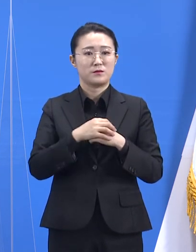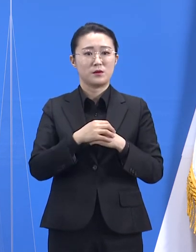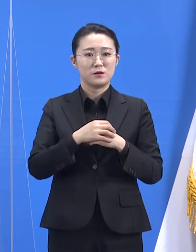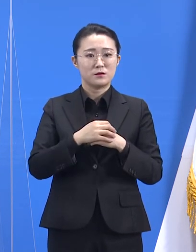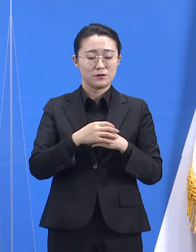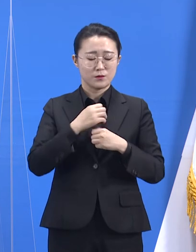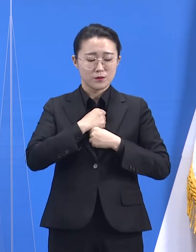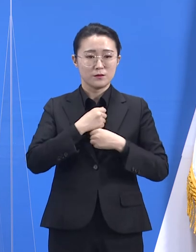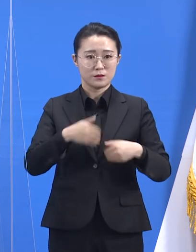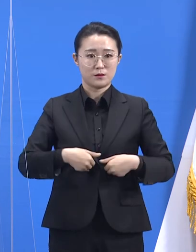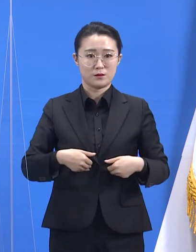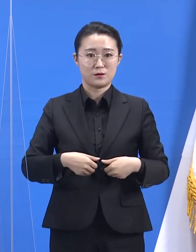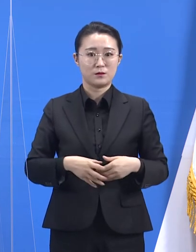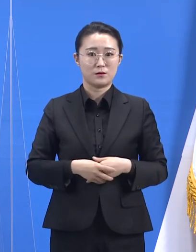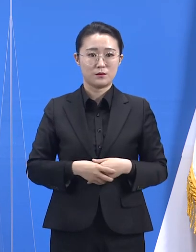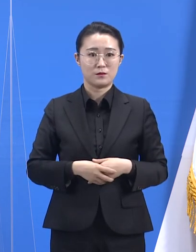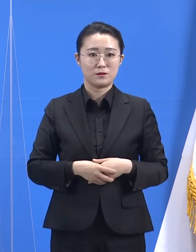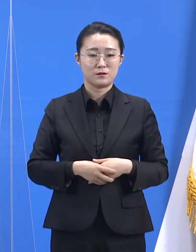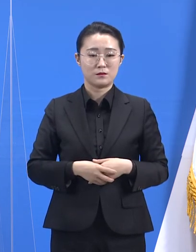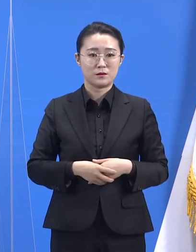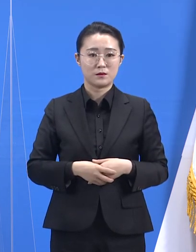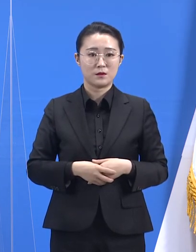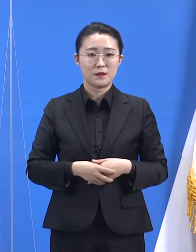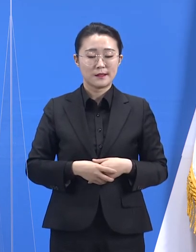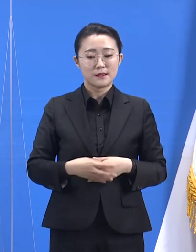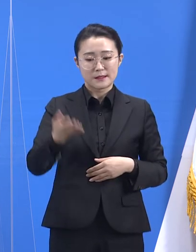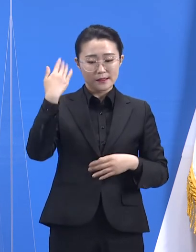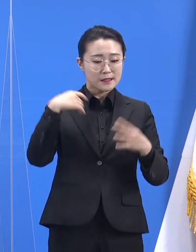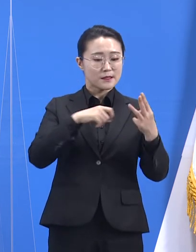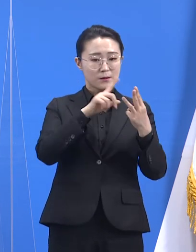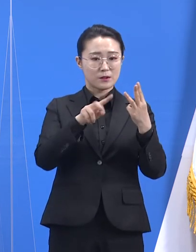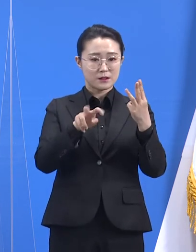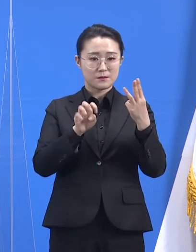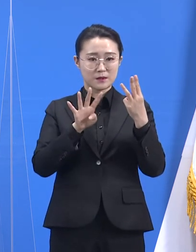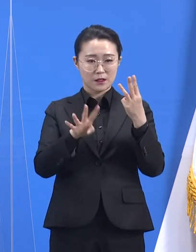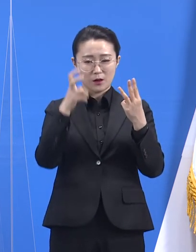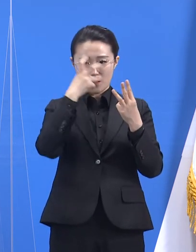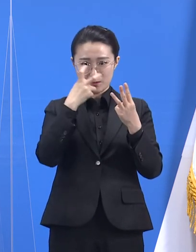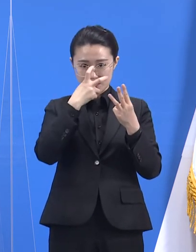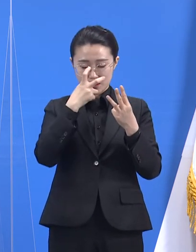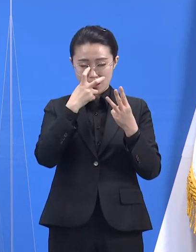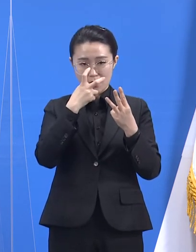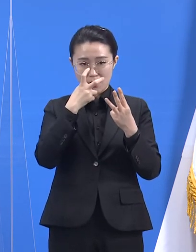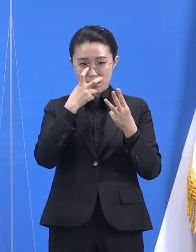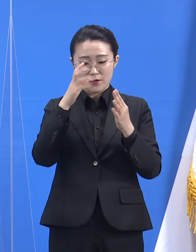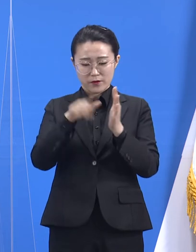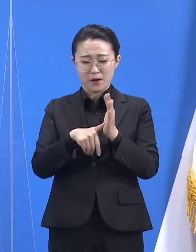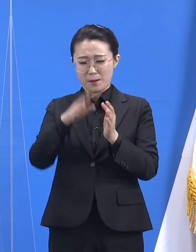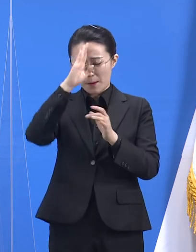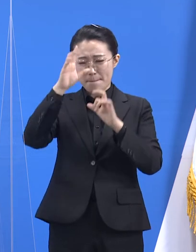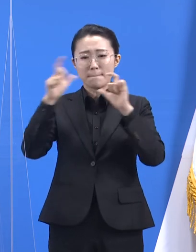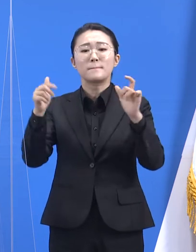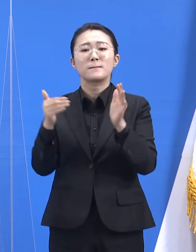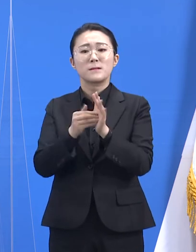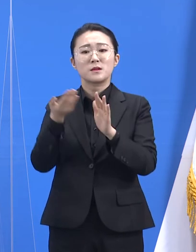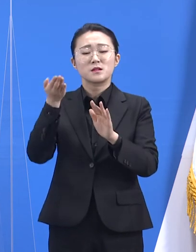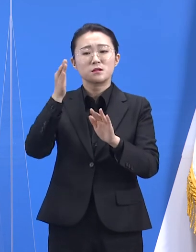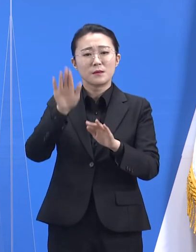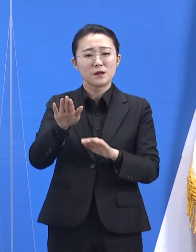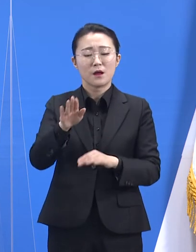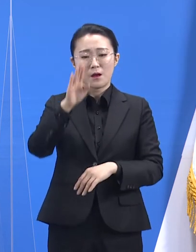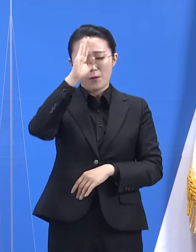3월 23일 시행된 검사에서 확진 판정을 받았지만, 실제 증상이 발현했던 시기는 그보다